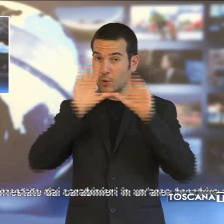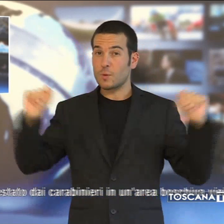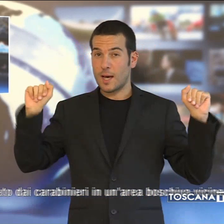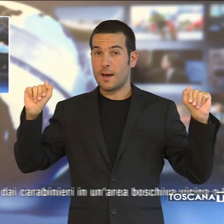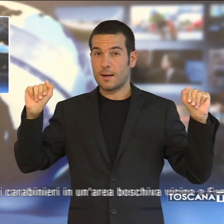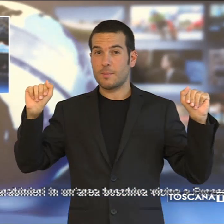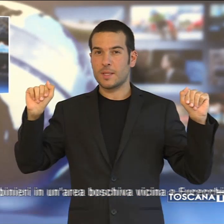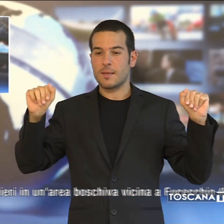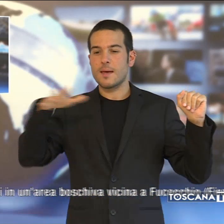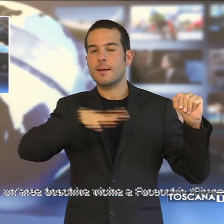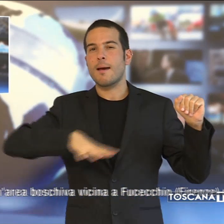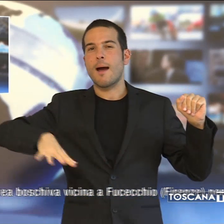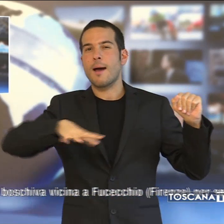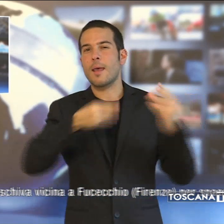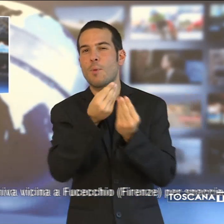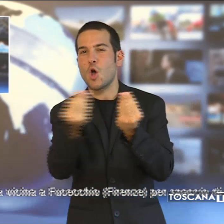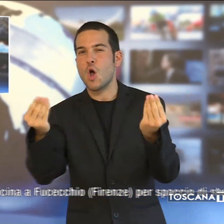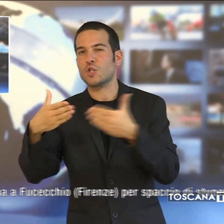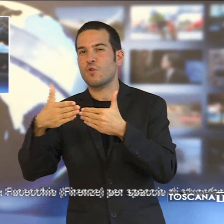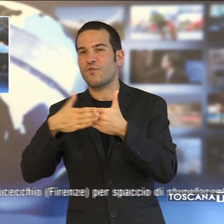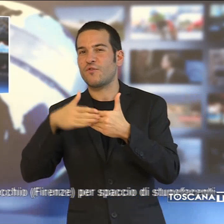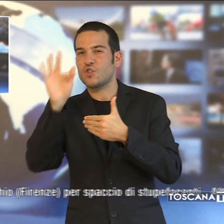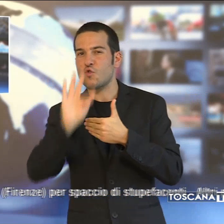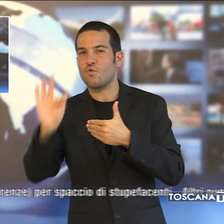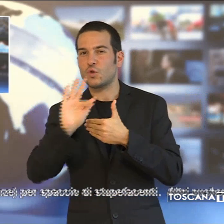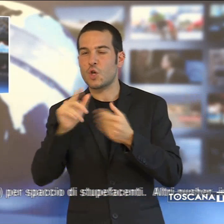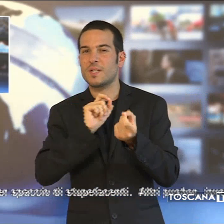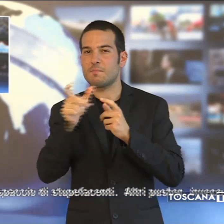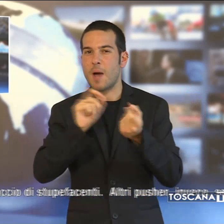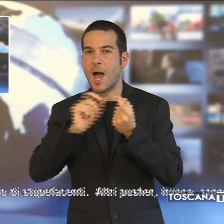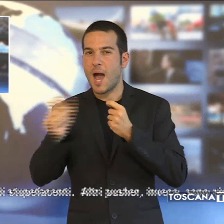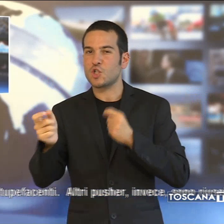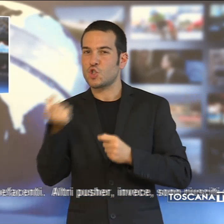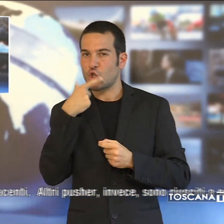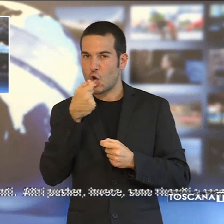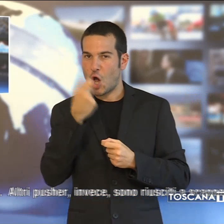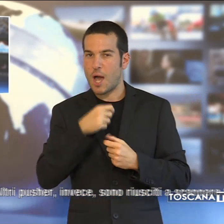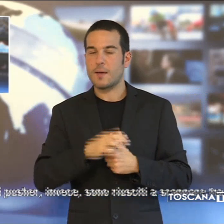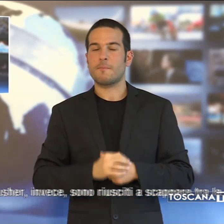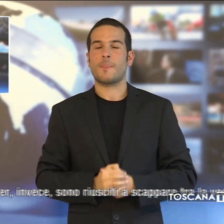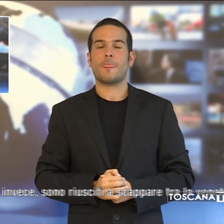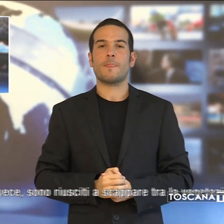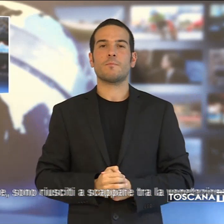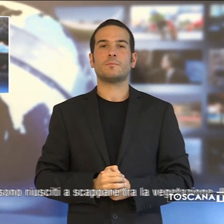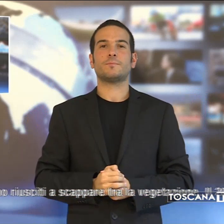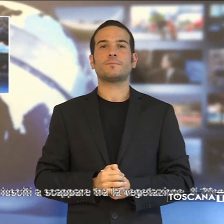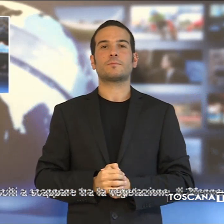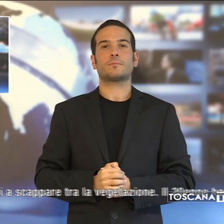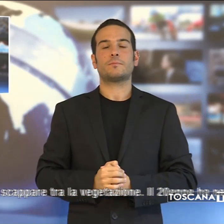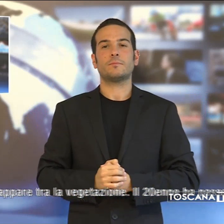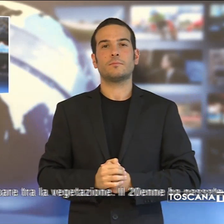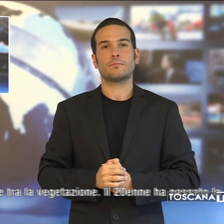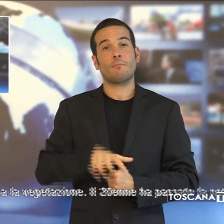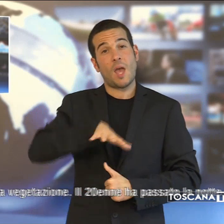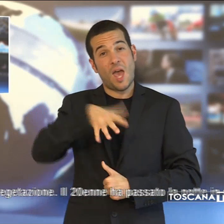in un'area boschiva vicino a Fucecchio per spaccio di stupefacenti. Altri